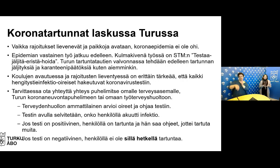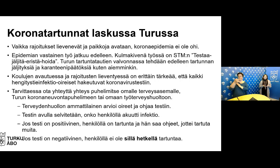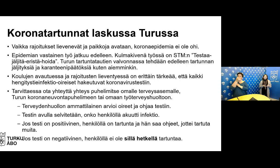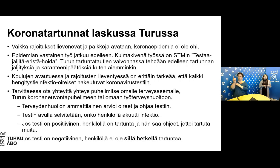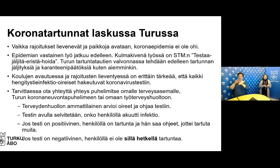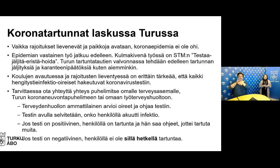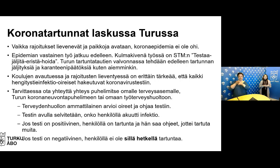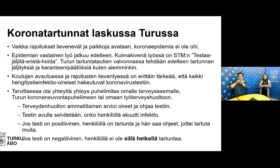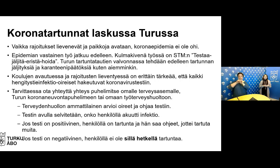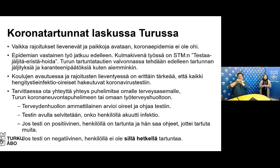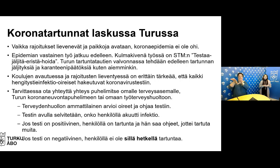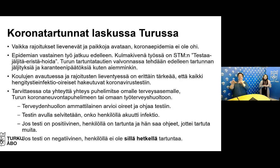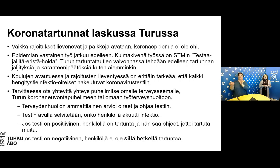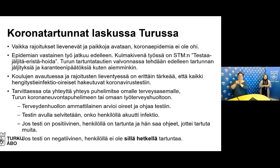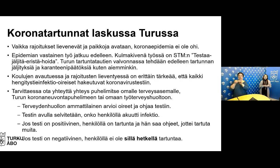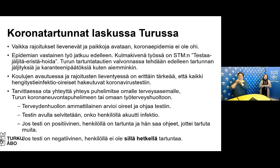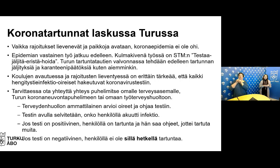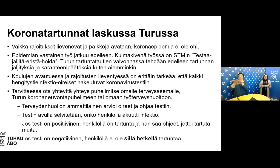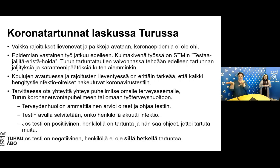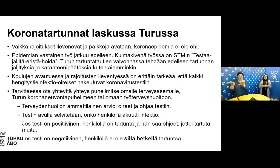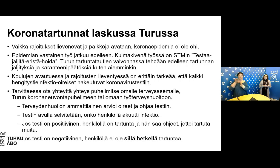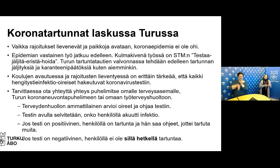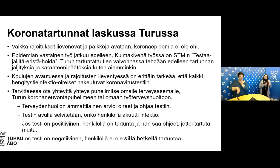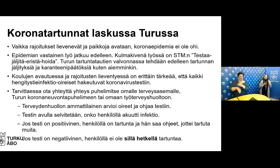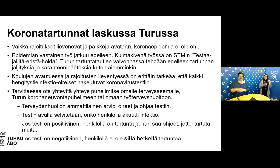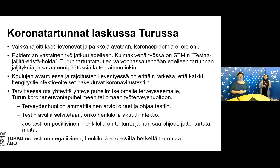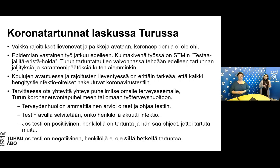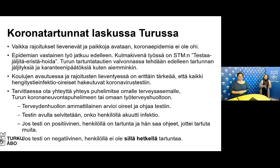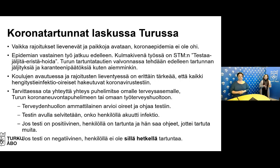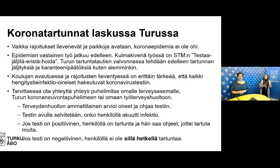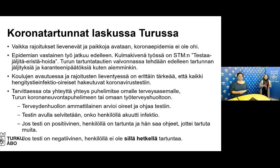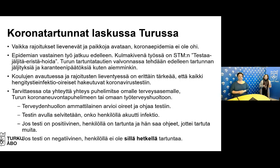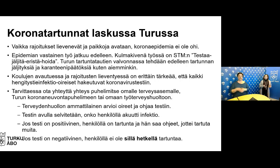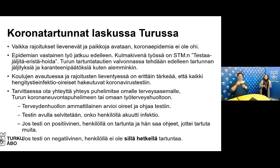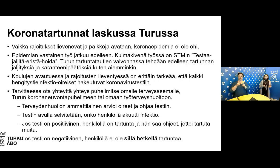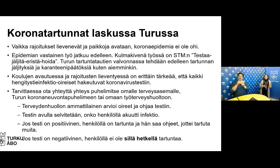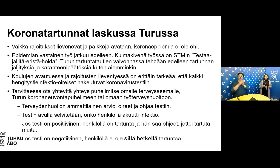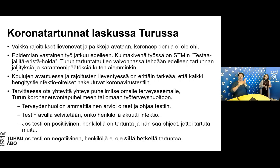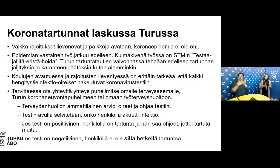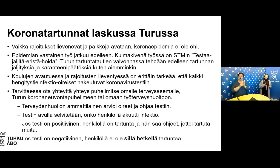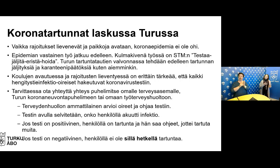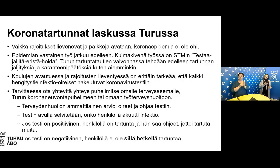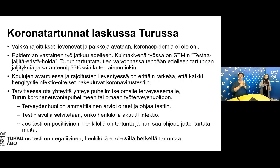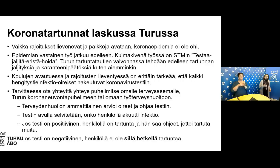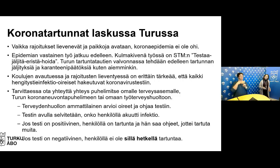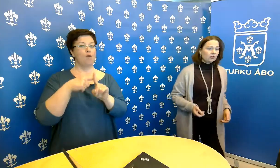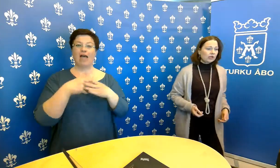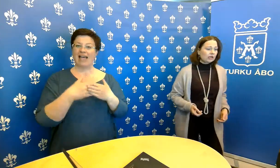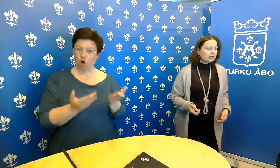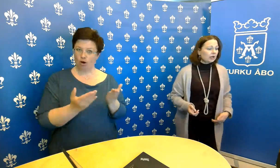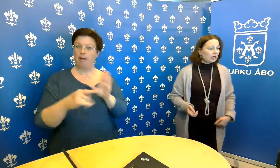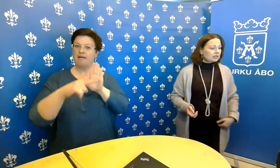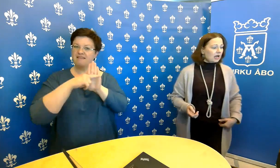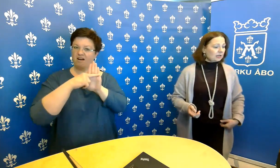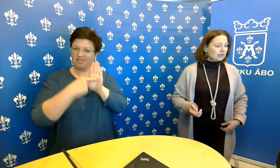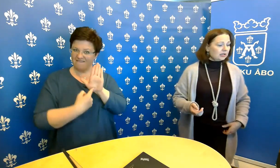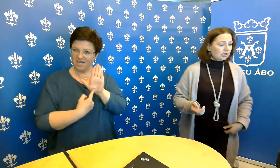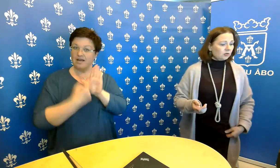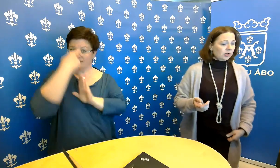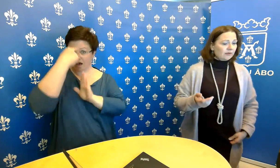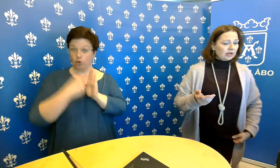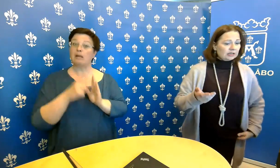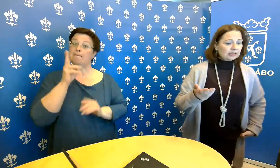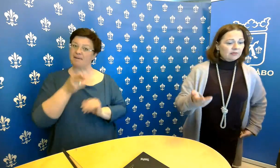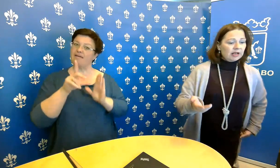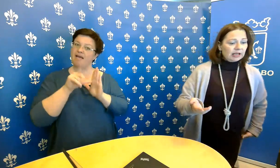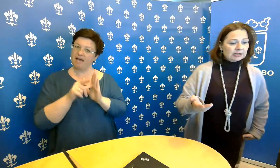negatiivinen, niin se kertoo siitä, että sillä henkilöllä ei ole sillä hetkellä tartuntaa. Mutta hän voi toki saada sen